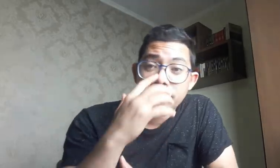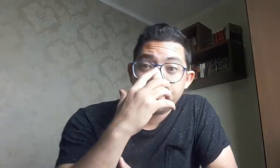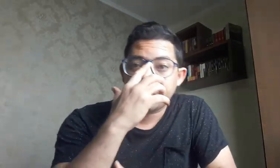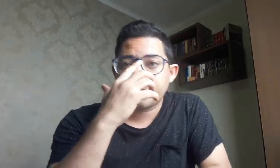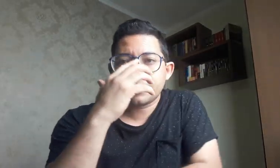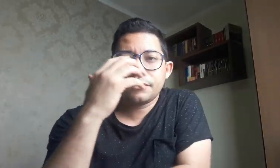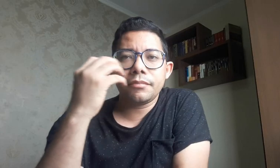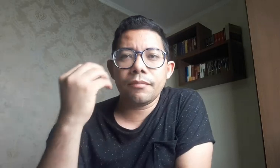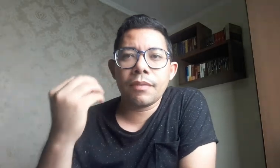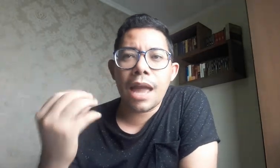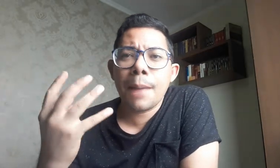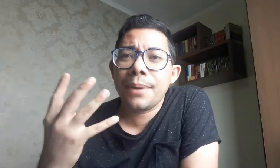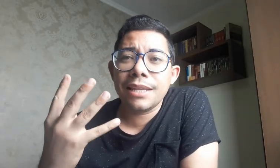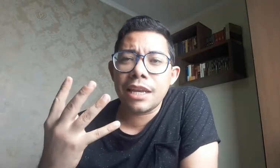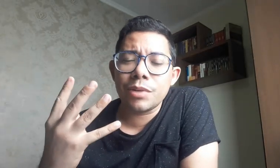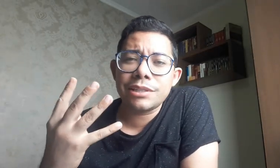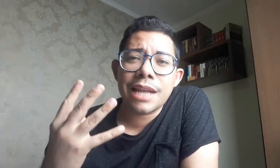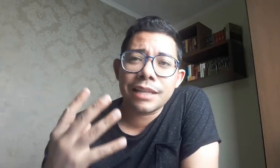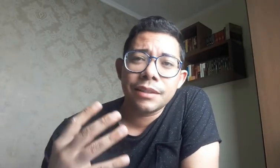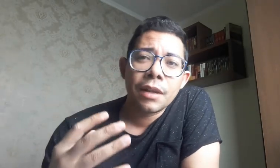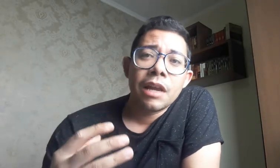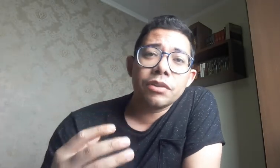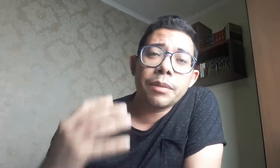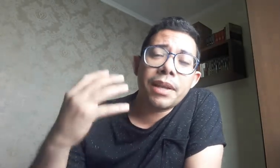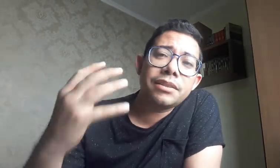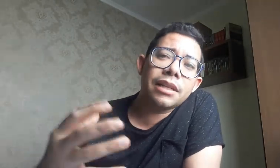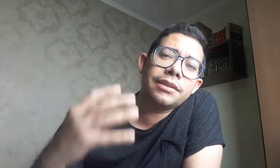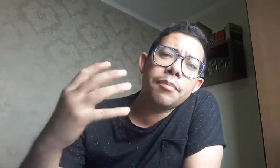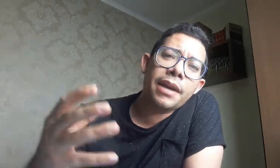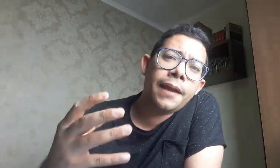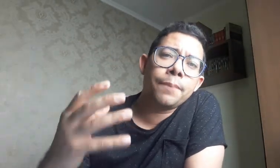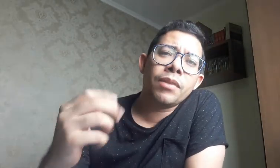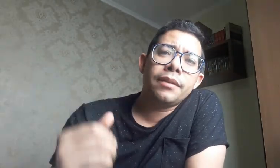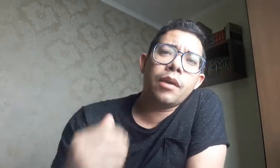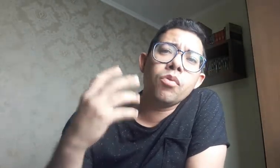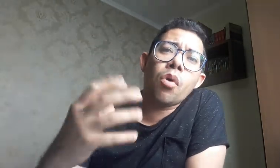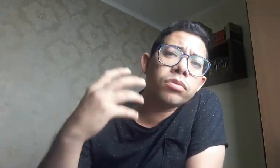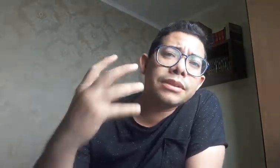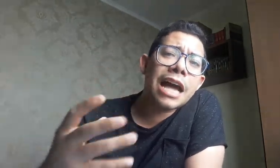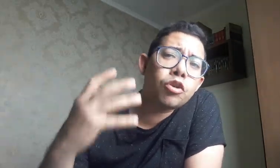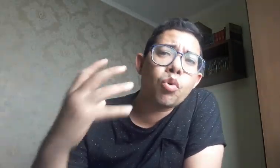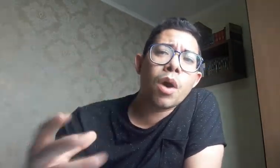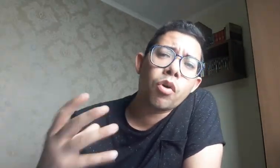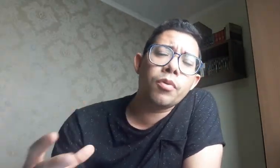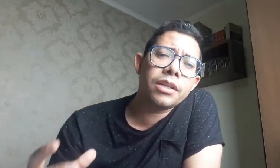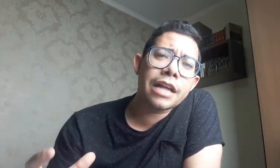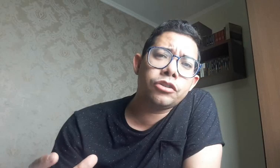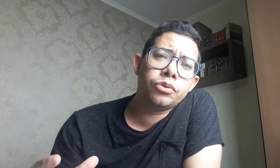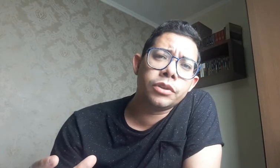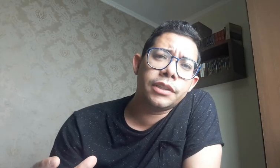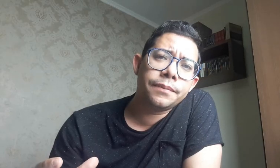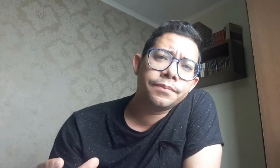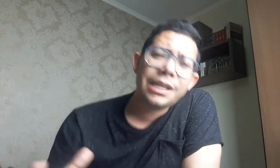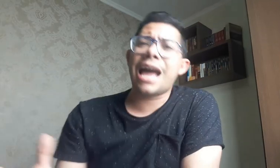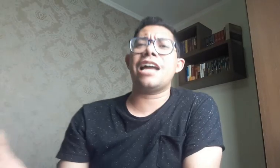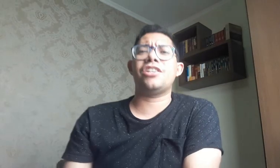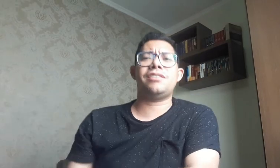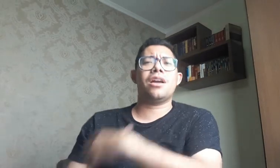aprender língua de sinais, você precisa também ter um contato com a comunidade surda. Ah, Gesiel,